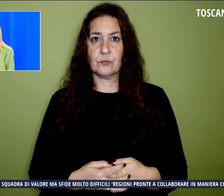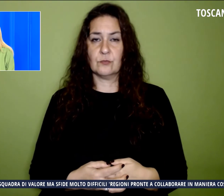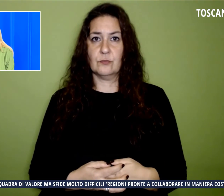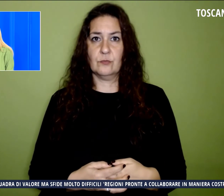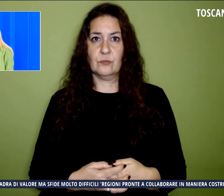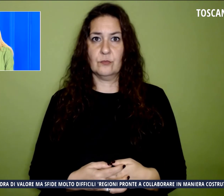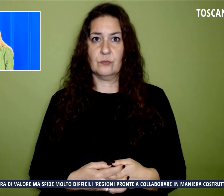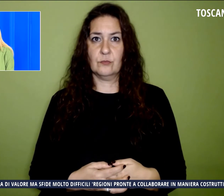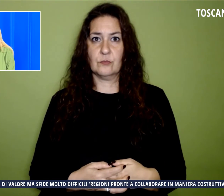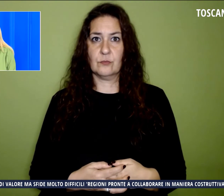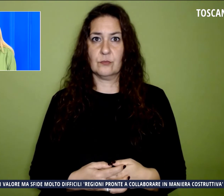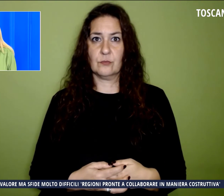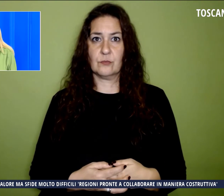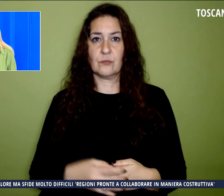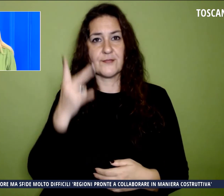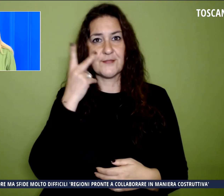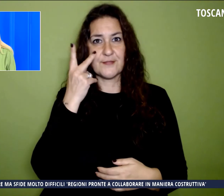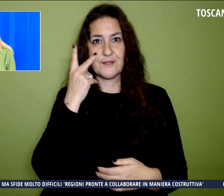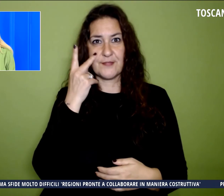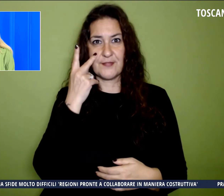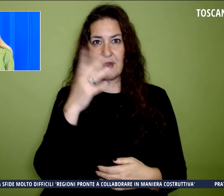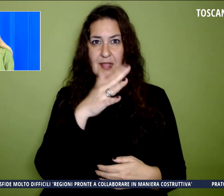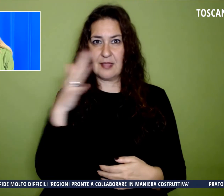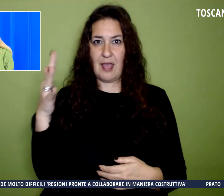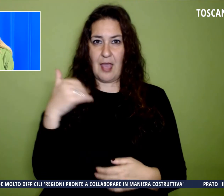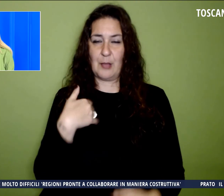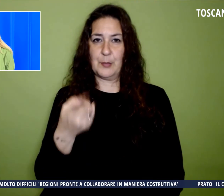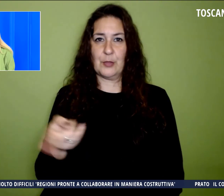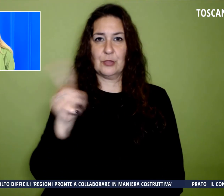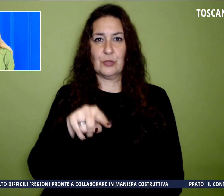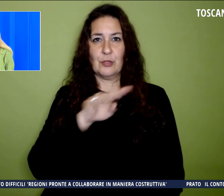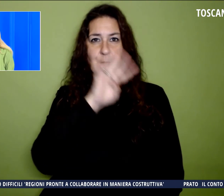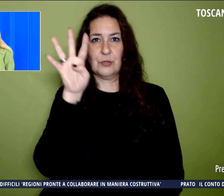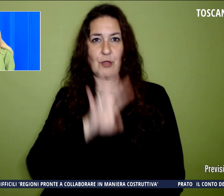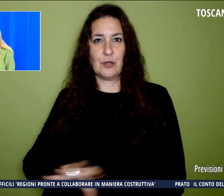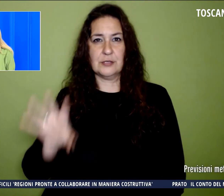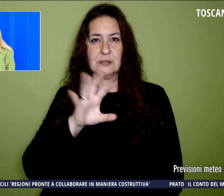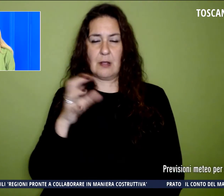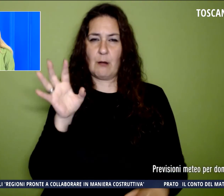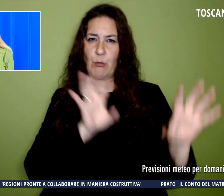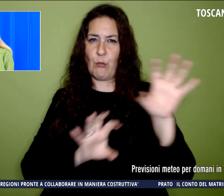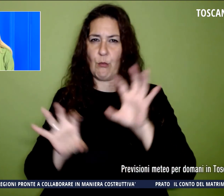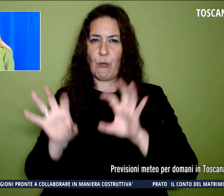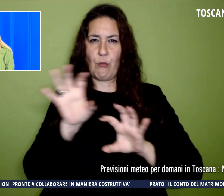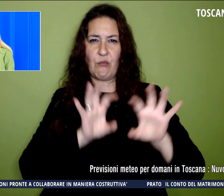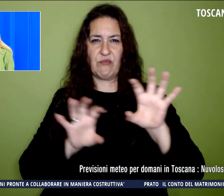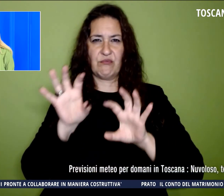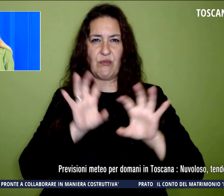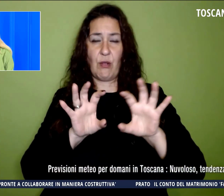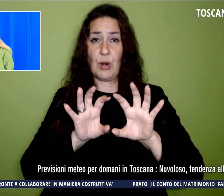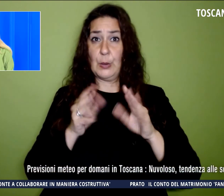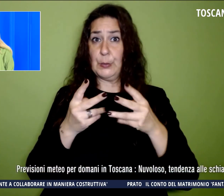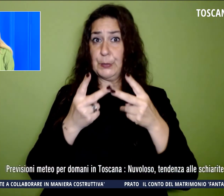Vediamo ora insieme le previsioni del tempo per domani in Toscana. Nuvoloso, tendenza alle schiarite nel